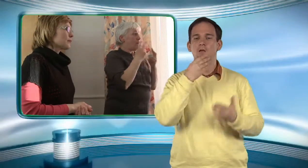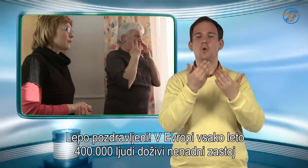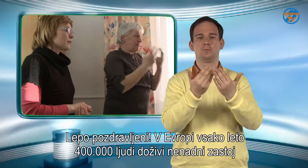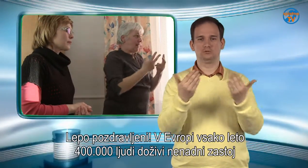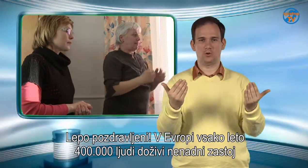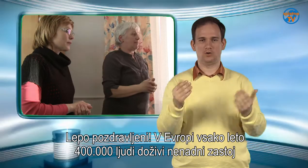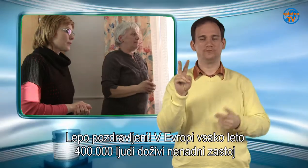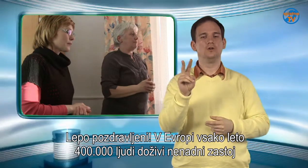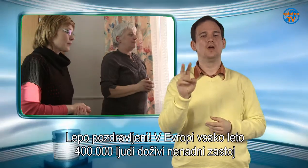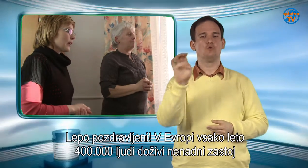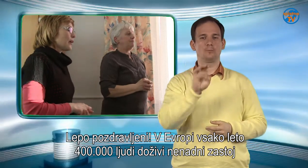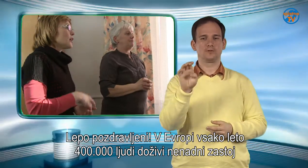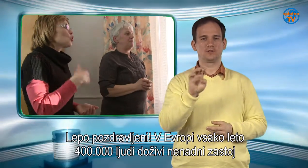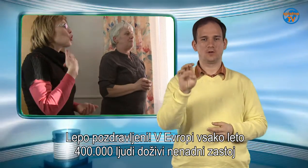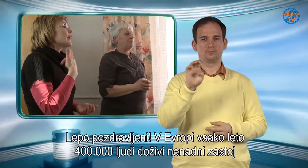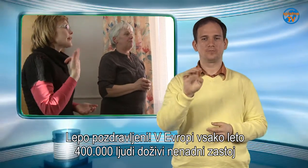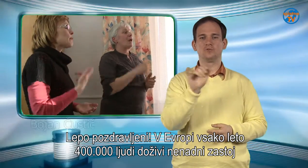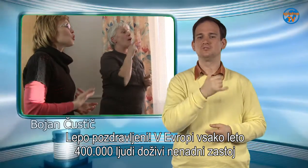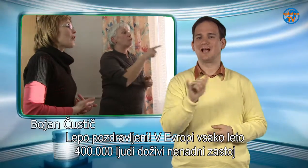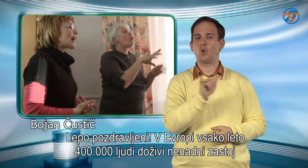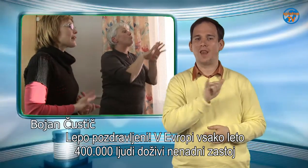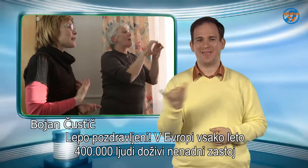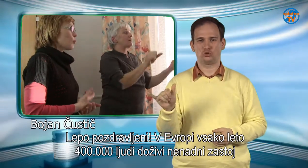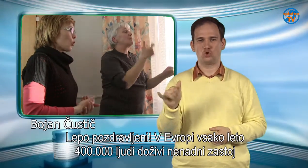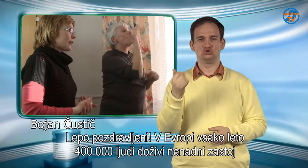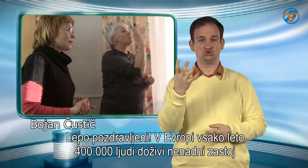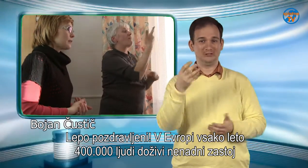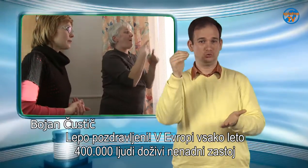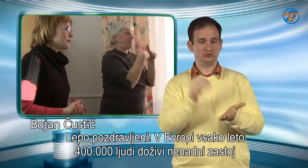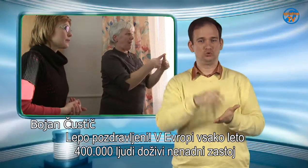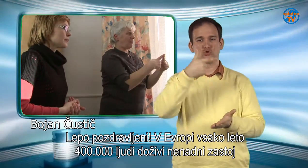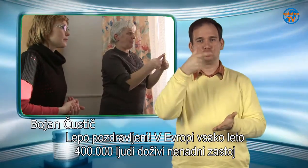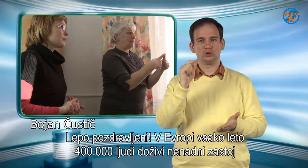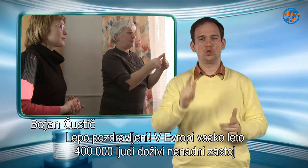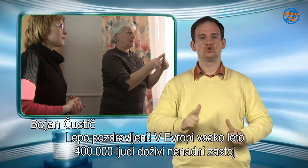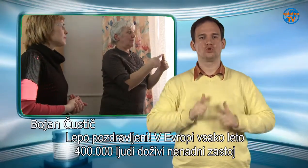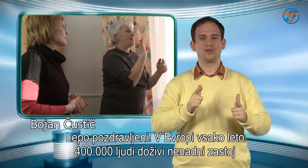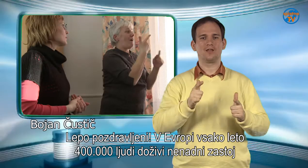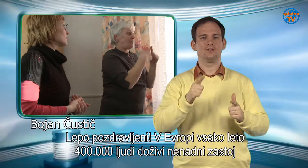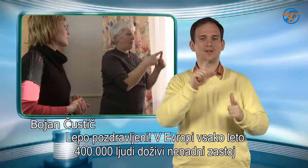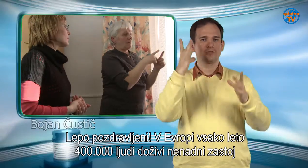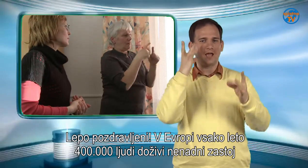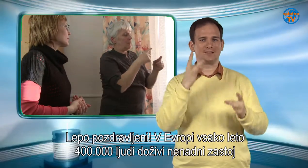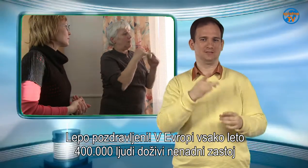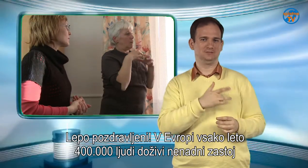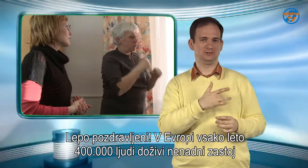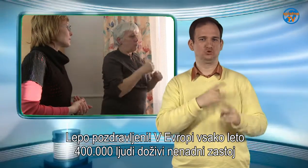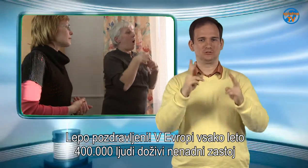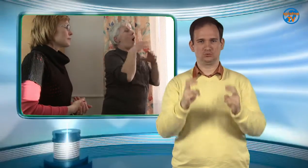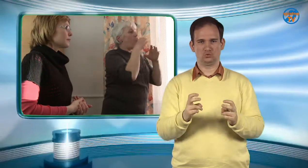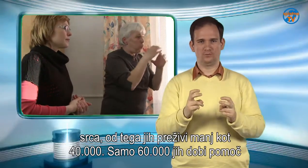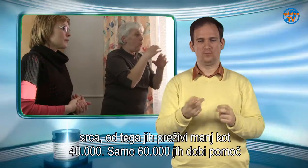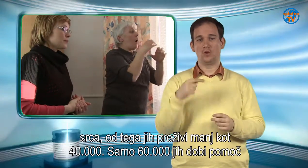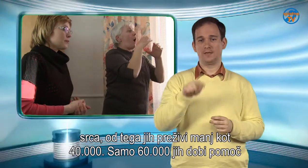Lepo pozdravljeni! V Evropi vsako leto 400 tisoč ljudi doživi nenadni zastoj srca,